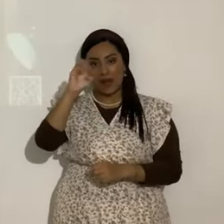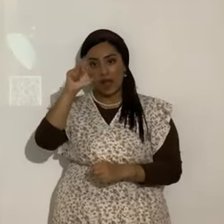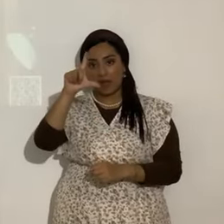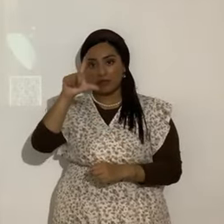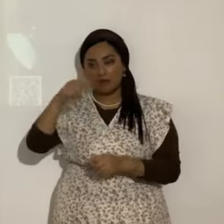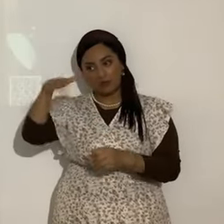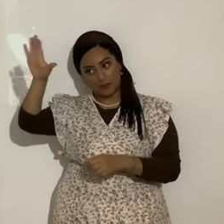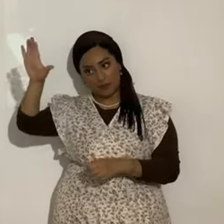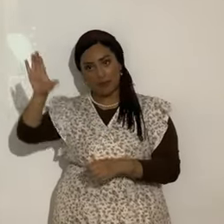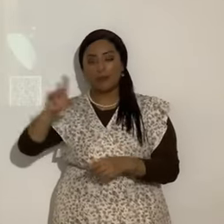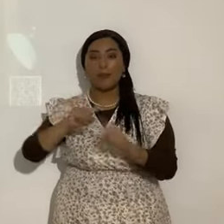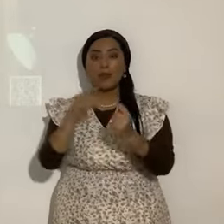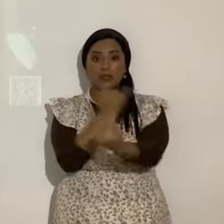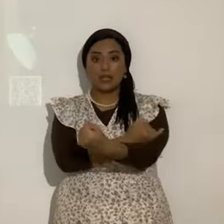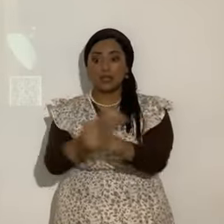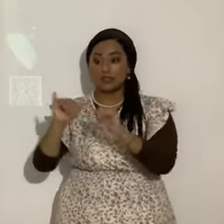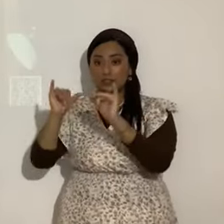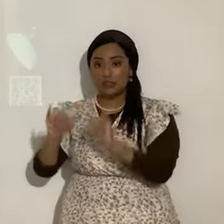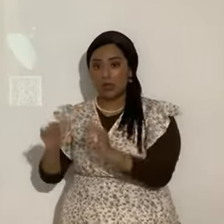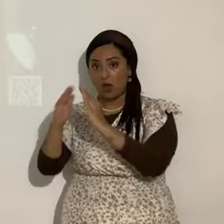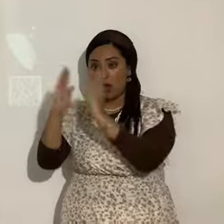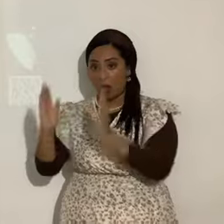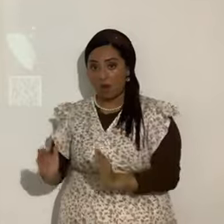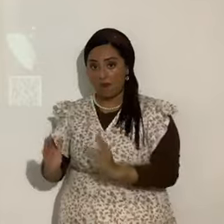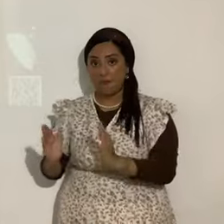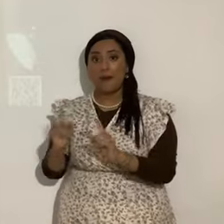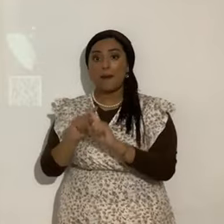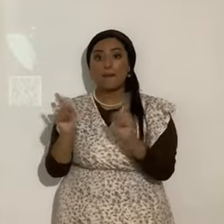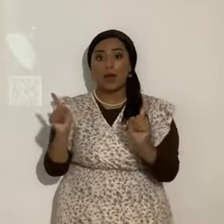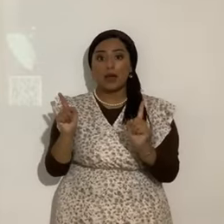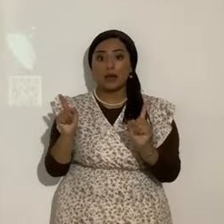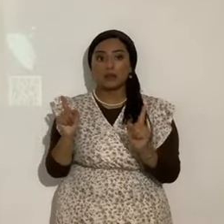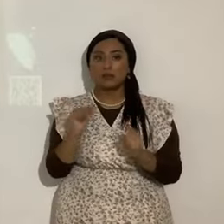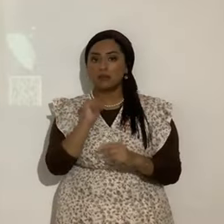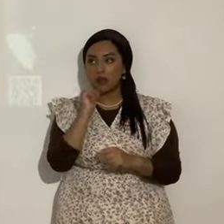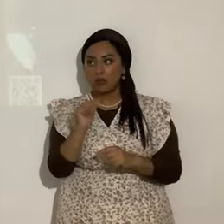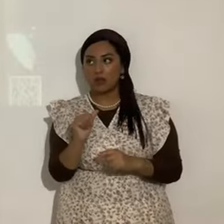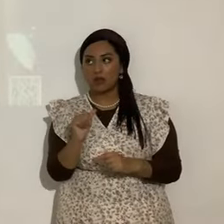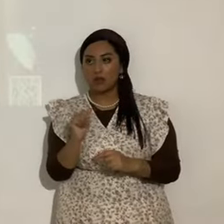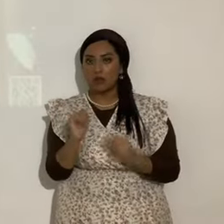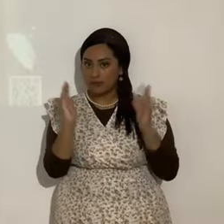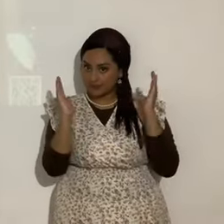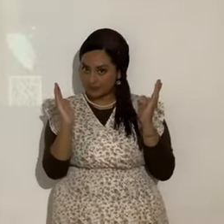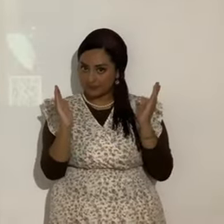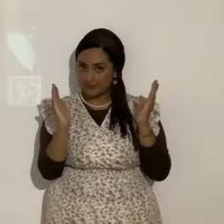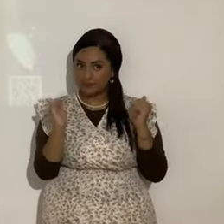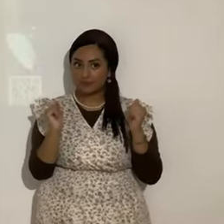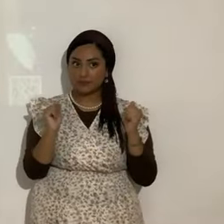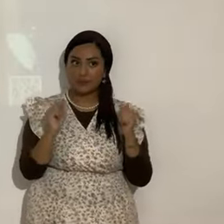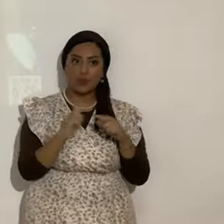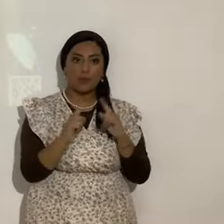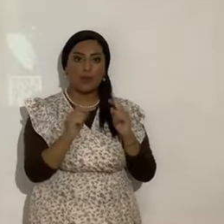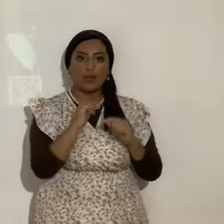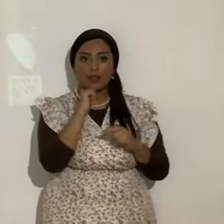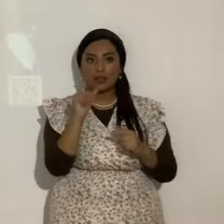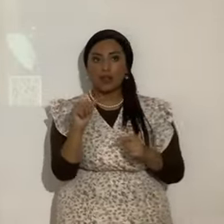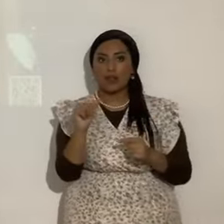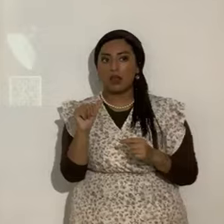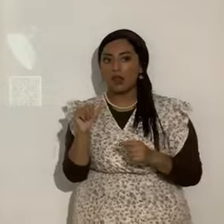hogar. Aún así, no era un asunto. Fíjense muy bien. No era un asunto de genealogía